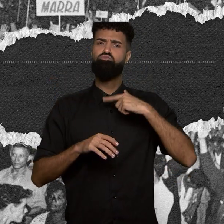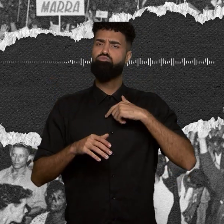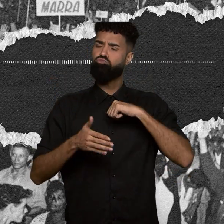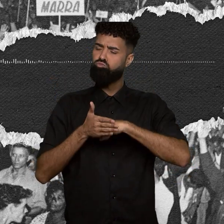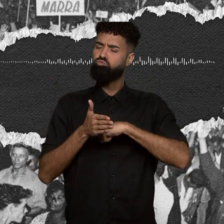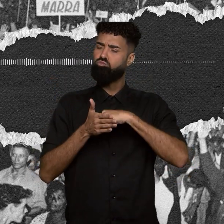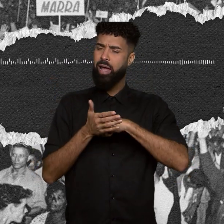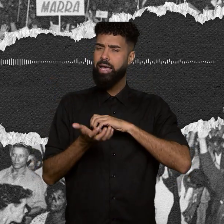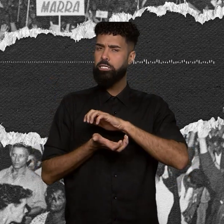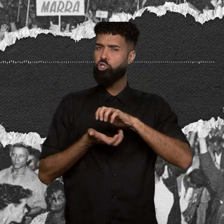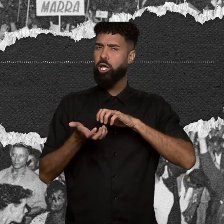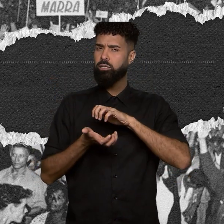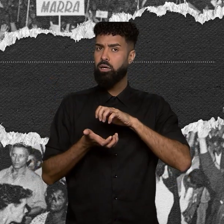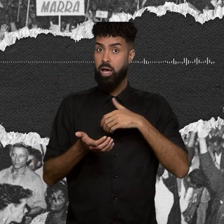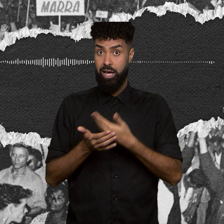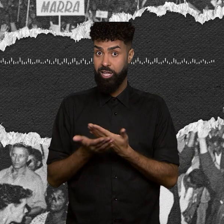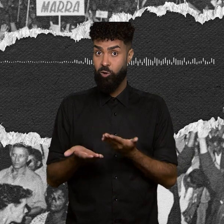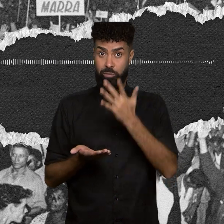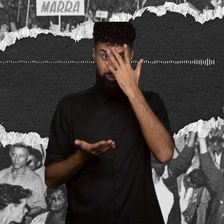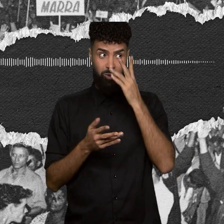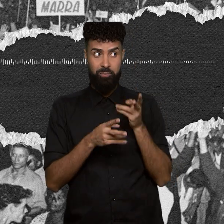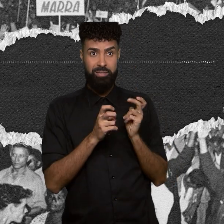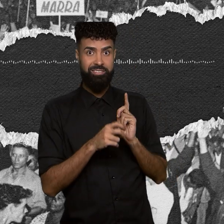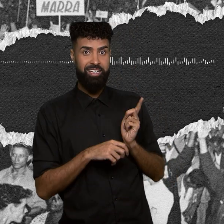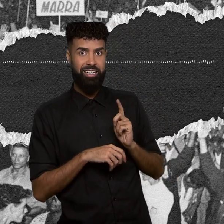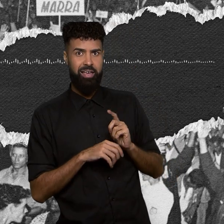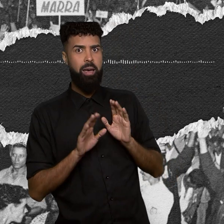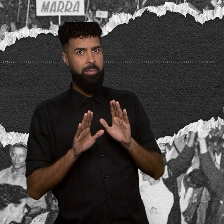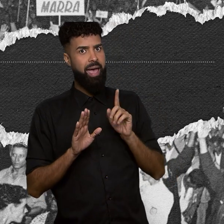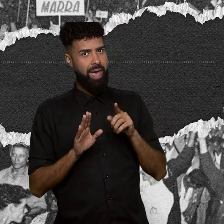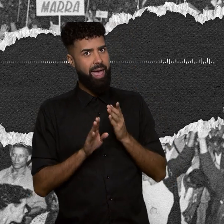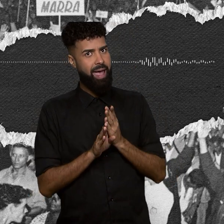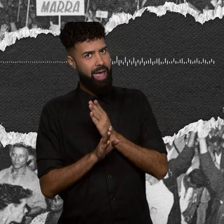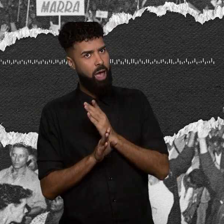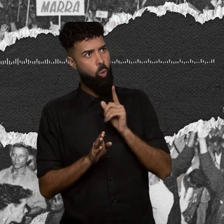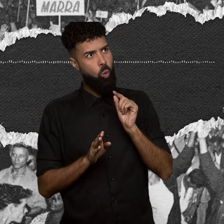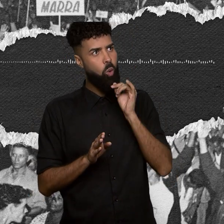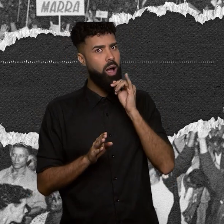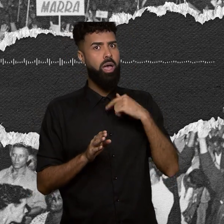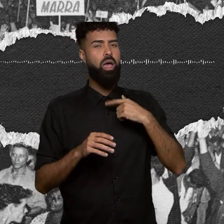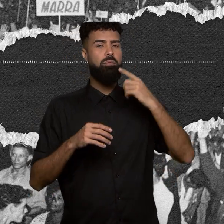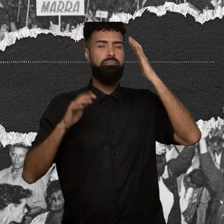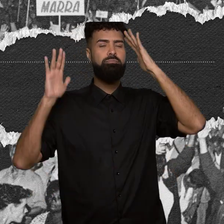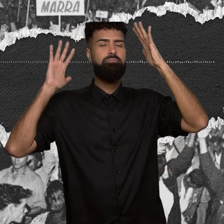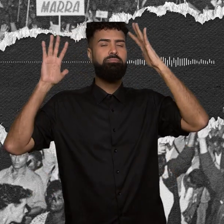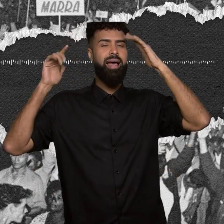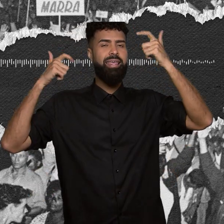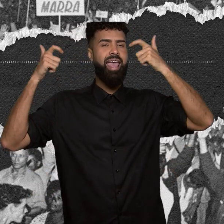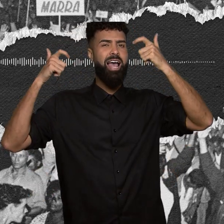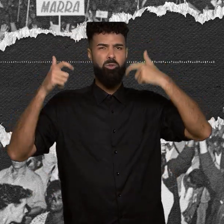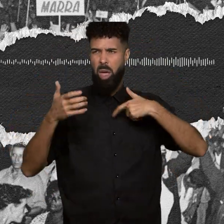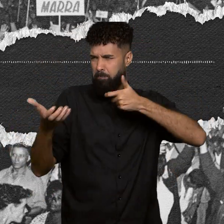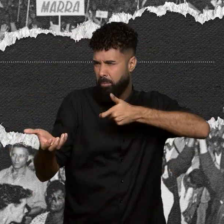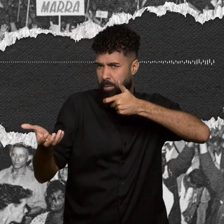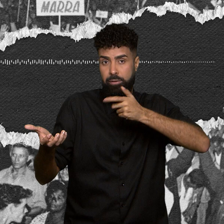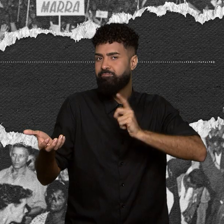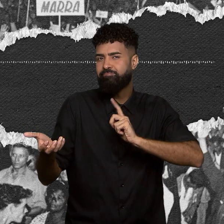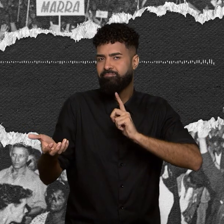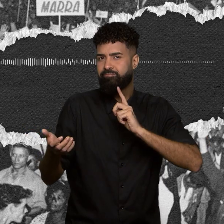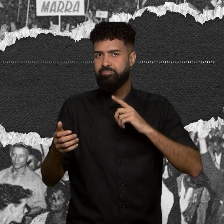hoje passa despercebida. Mas que não deixa de ser uma guerrilha, só que bem longe da luta armada. Então nós sabíamos que isso